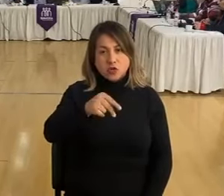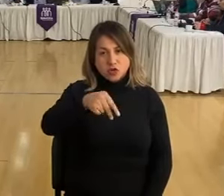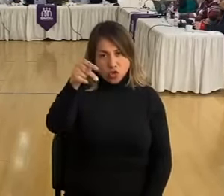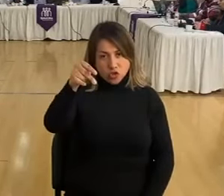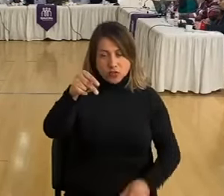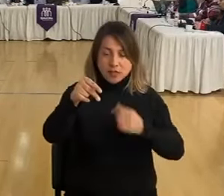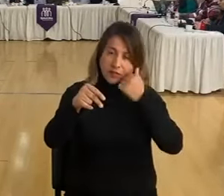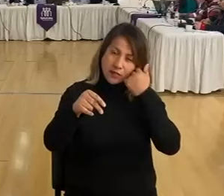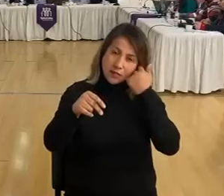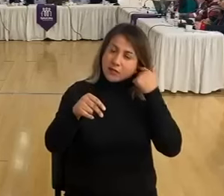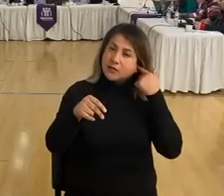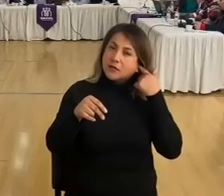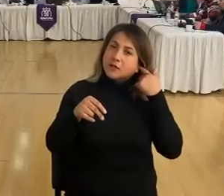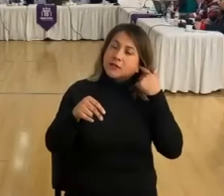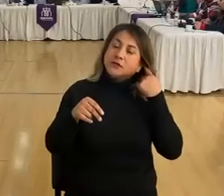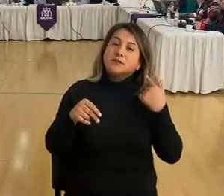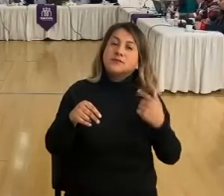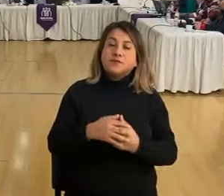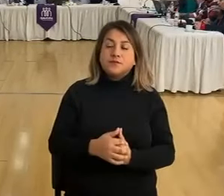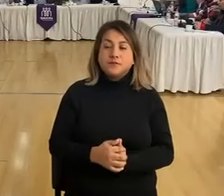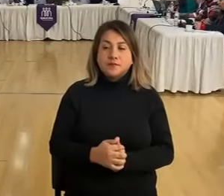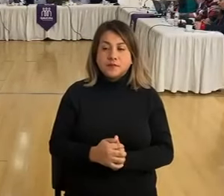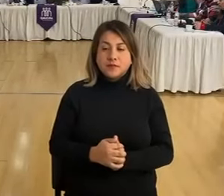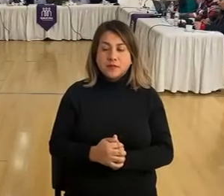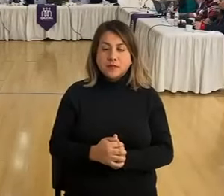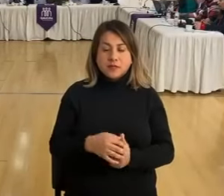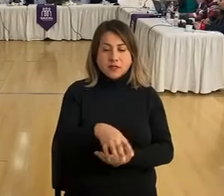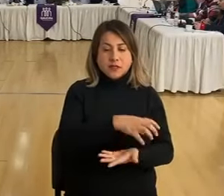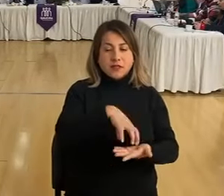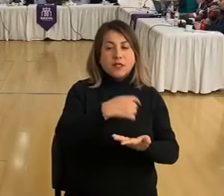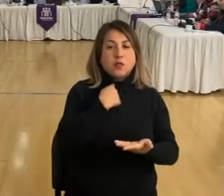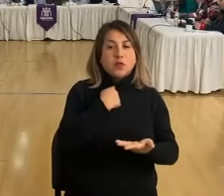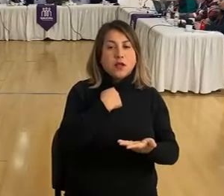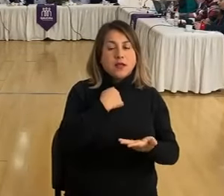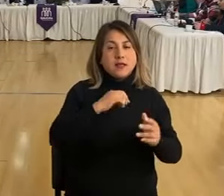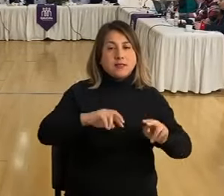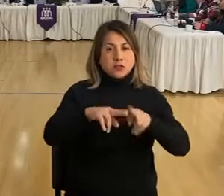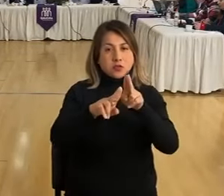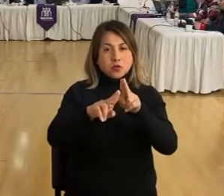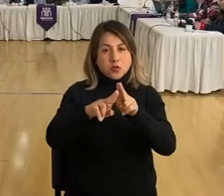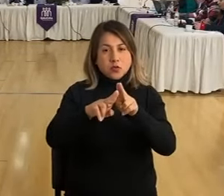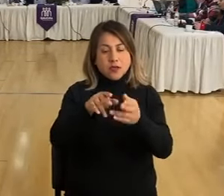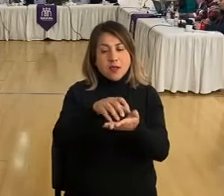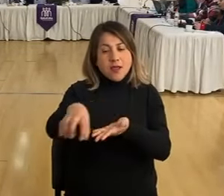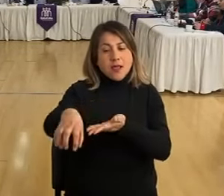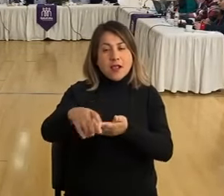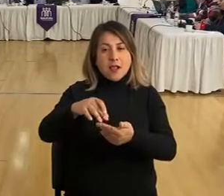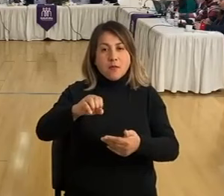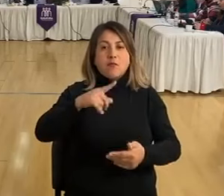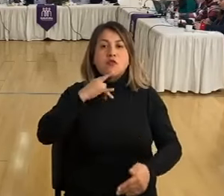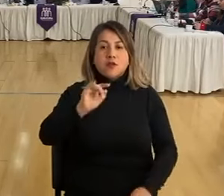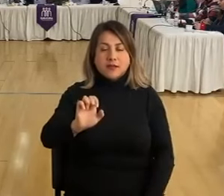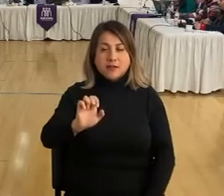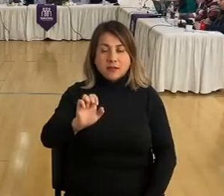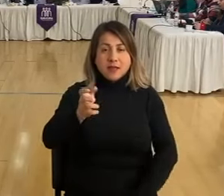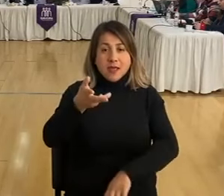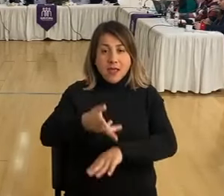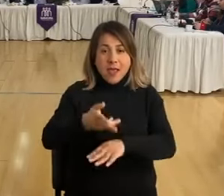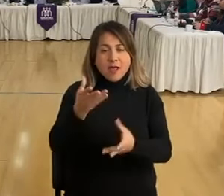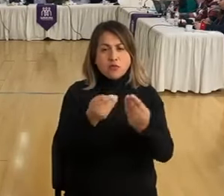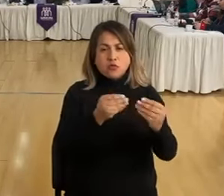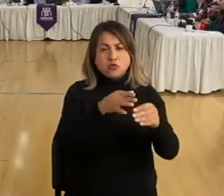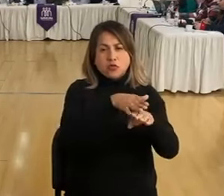cierto, se construye hacia el poniente. Y hay una cantidad de declive, de